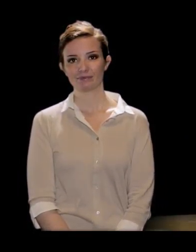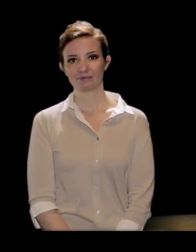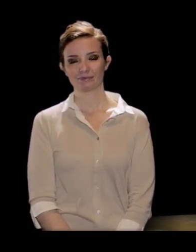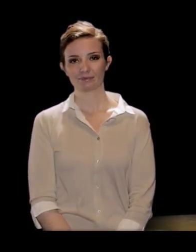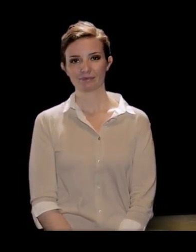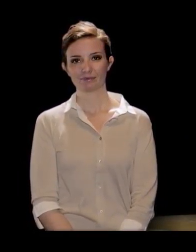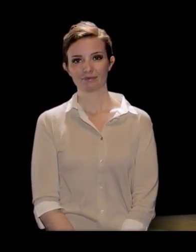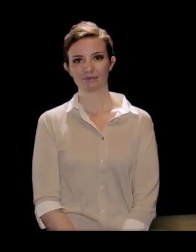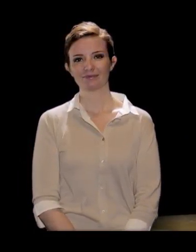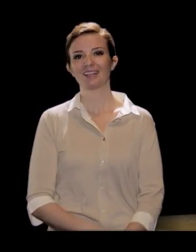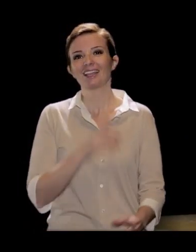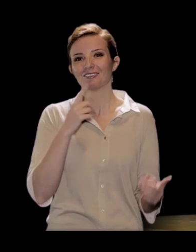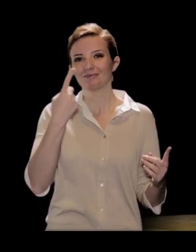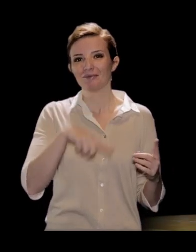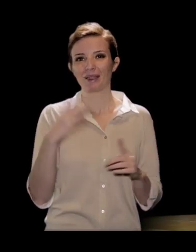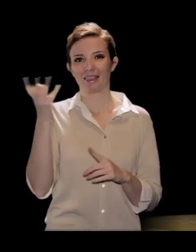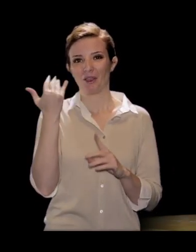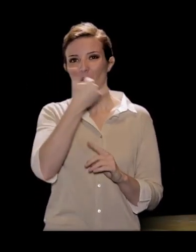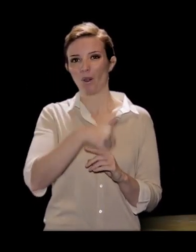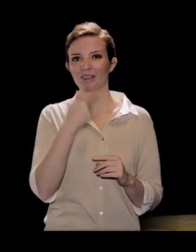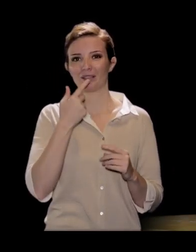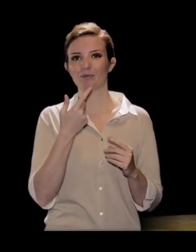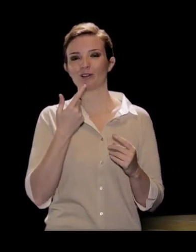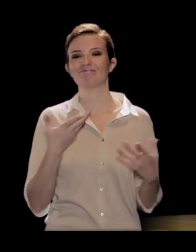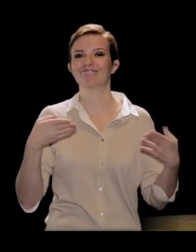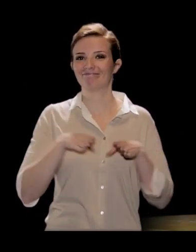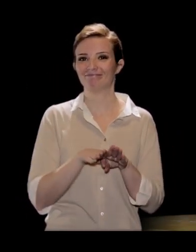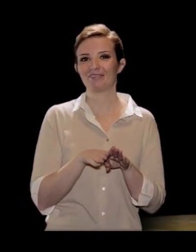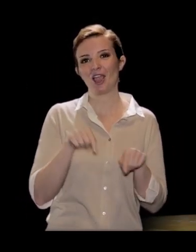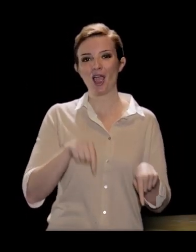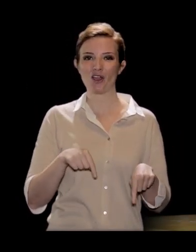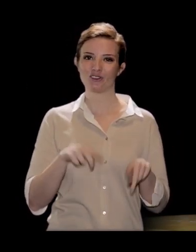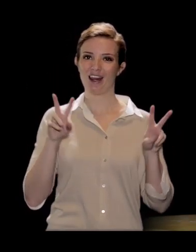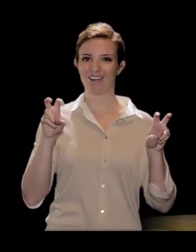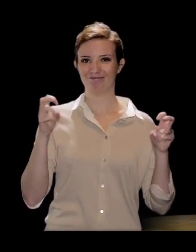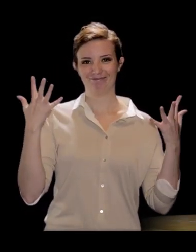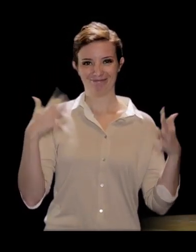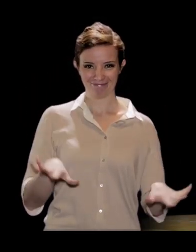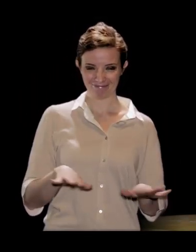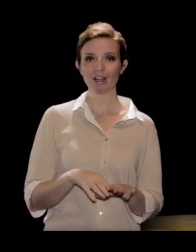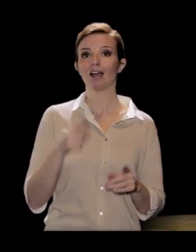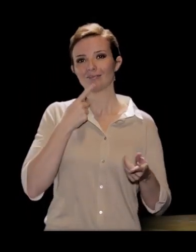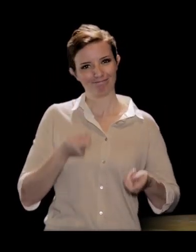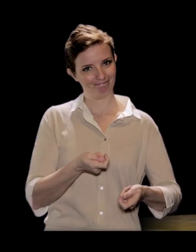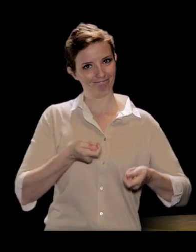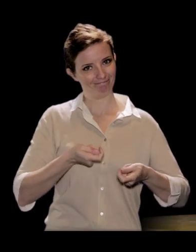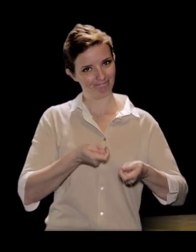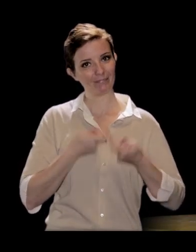E con quest'ultimo teorema abbiamo concluso la pillola odierna. Mi invito a sviluppare tutti gli esercizi, come al solito, che trovate